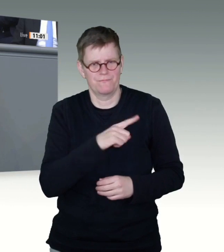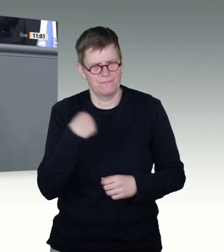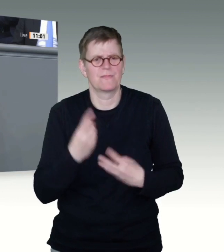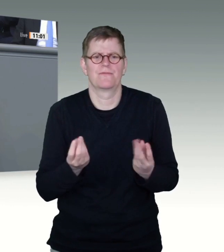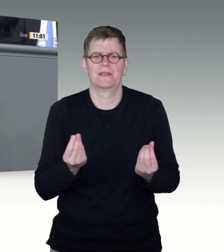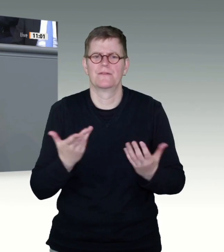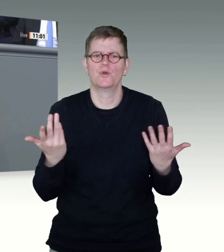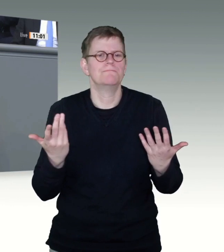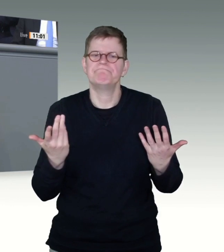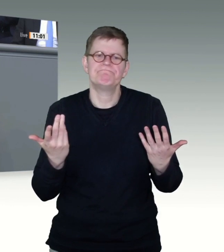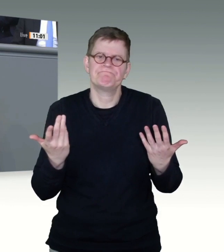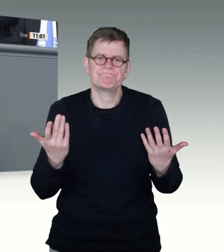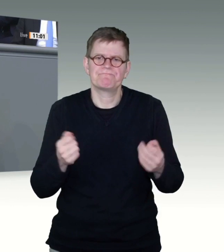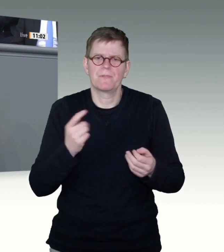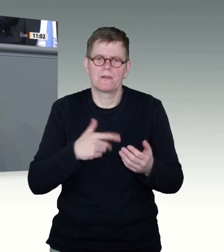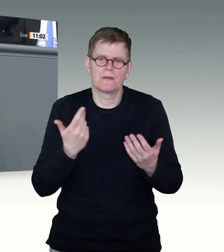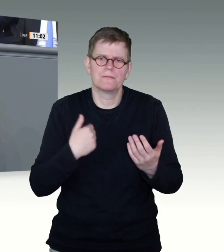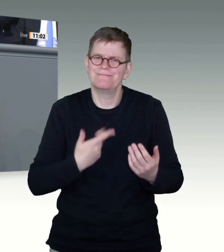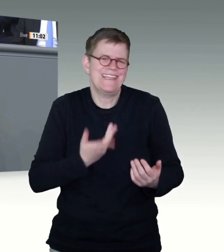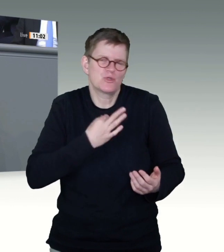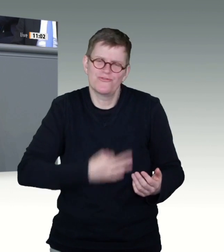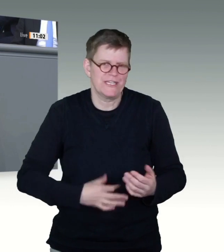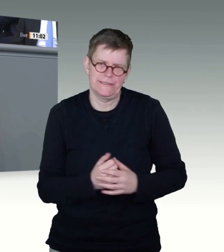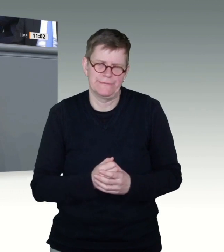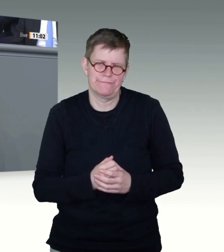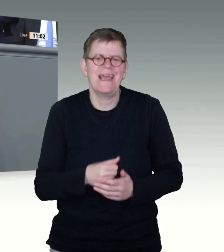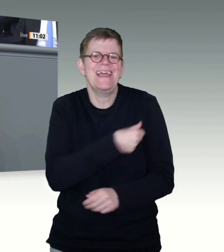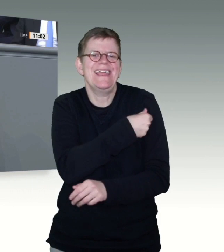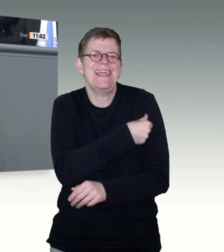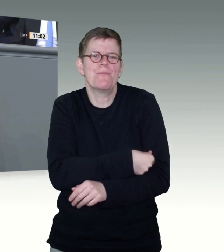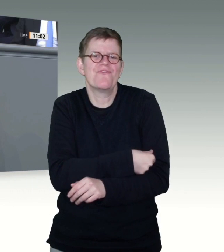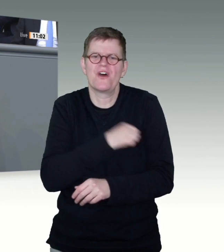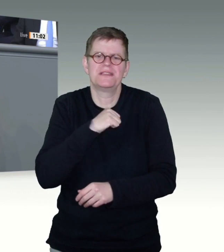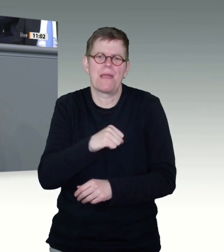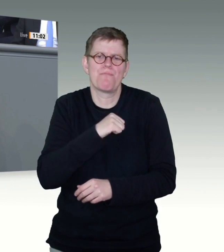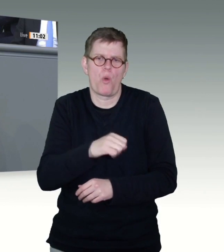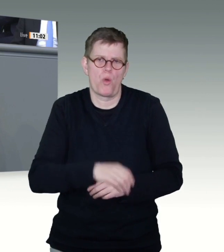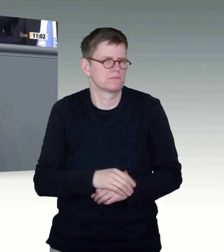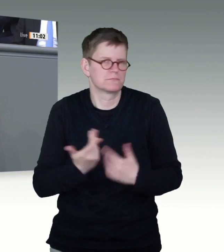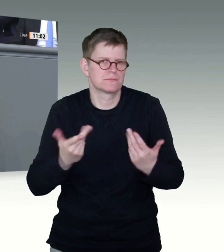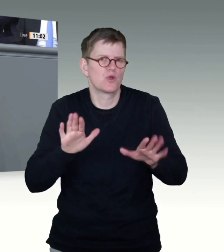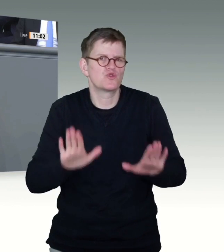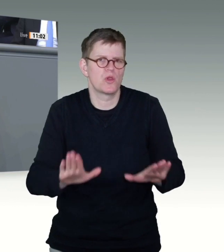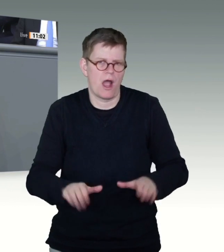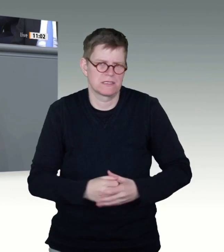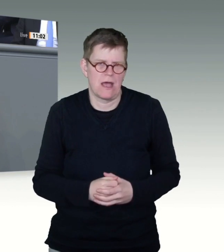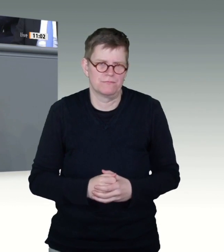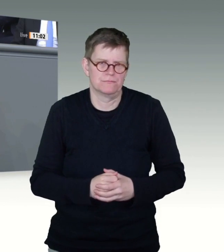mit dem Impftempo. Dass die Politik in Bund und in den Ländern hierfür den Rücken gerade halten muss, ist in